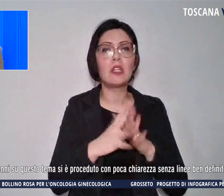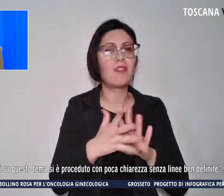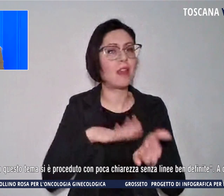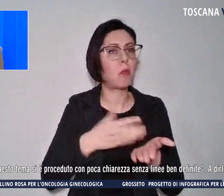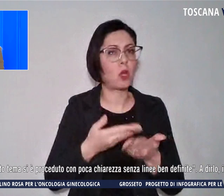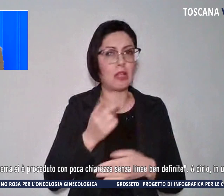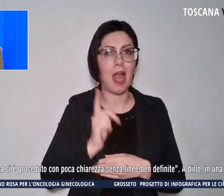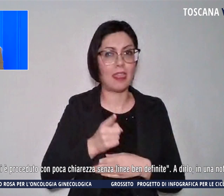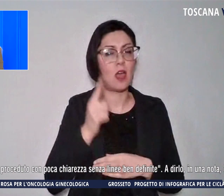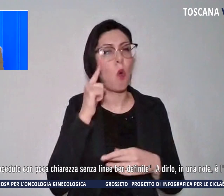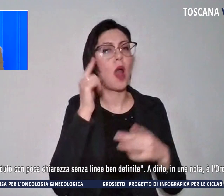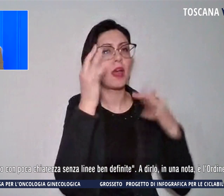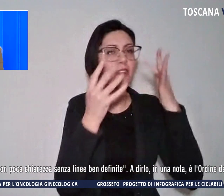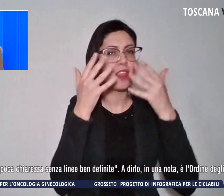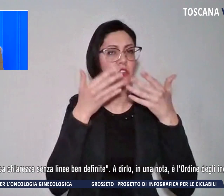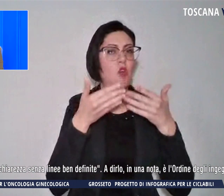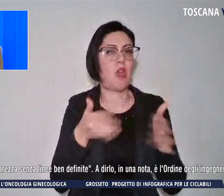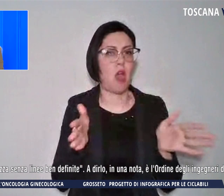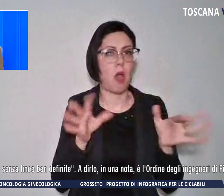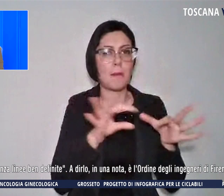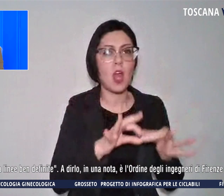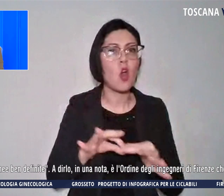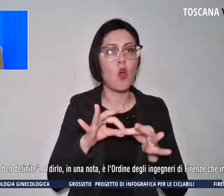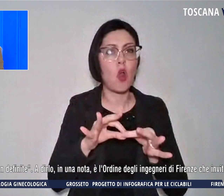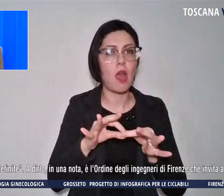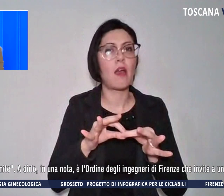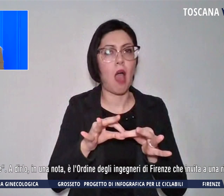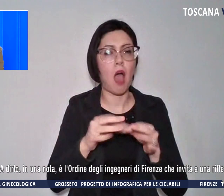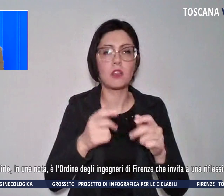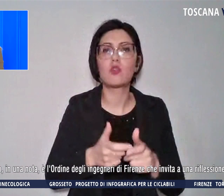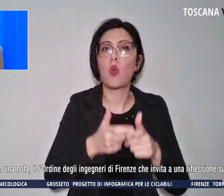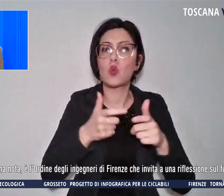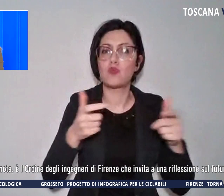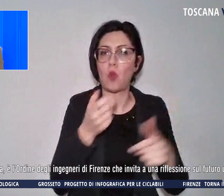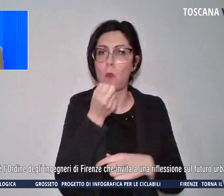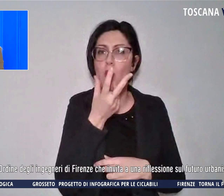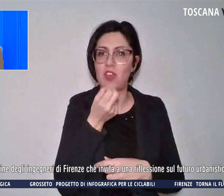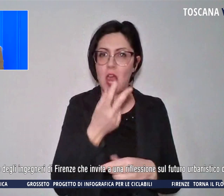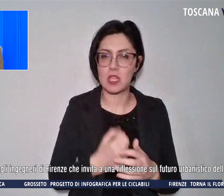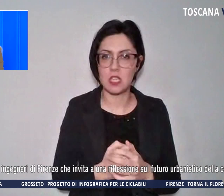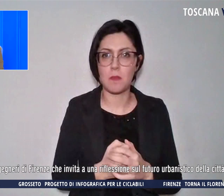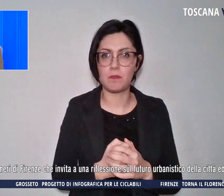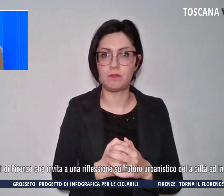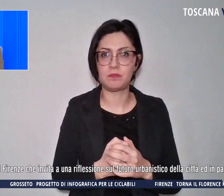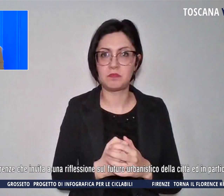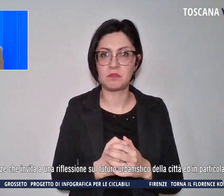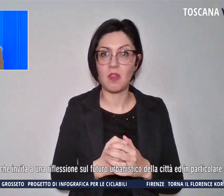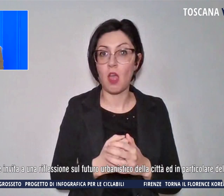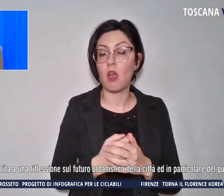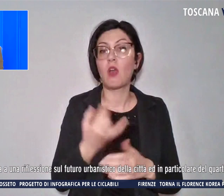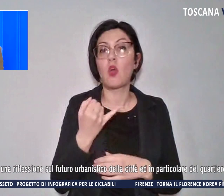riflessione sullo sviluppo verticale di Firenze. Negli ultimi